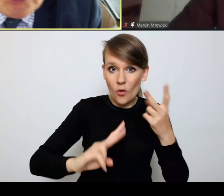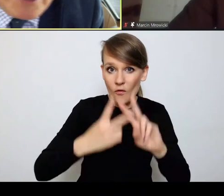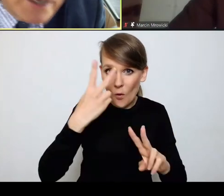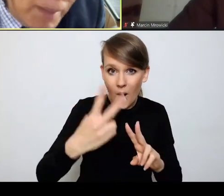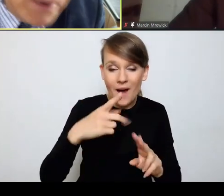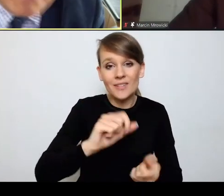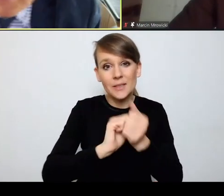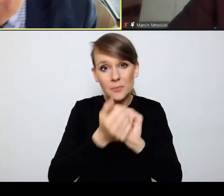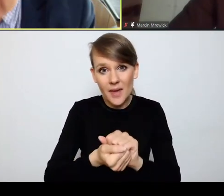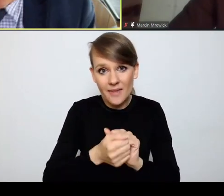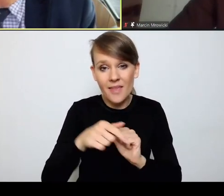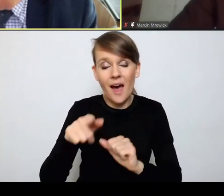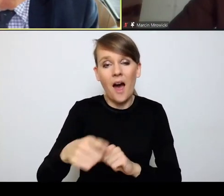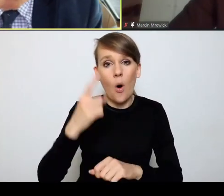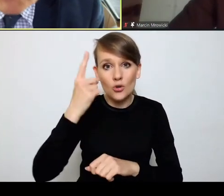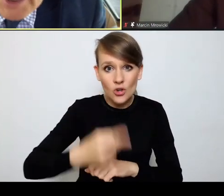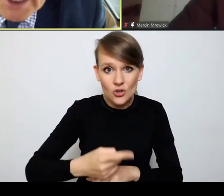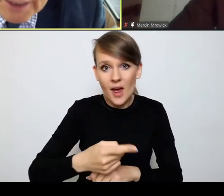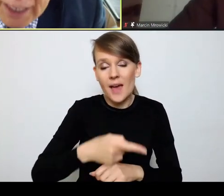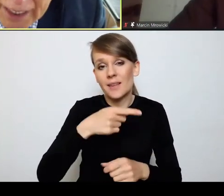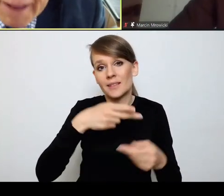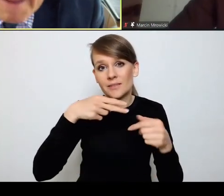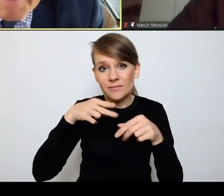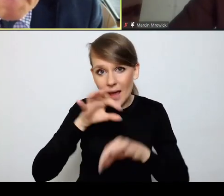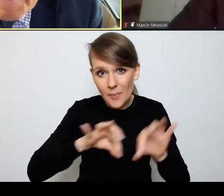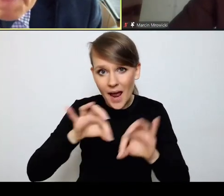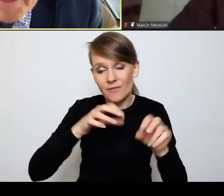zmienia te orzeczenia, nabraga, zwraca do podpowiedzenia.